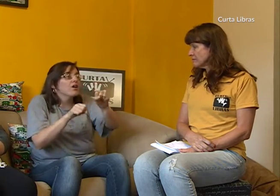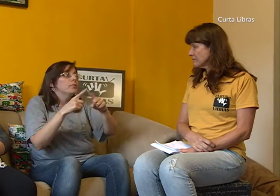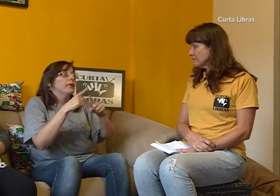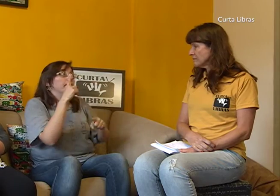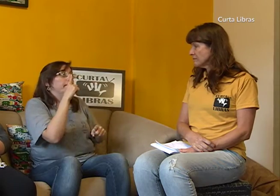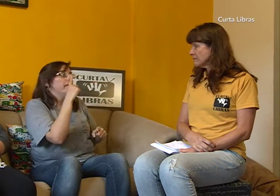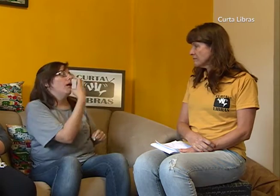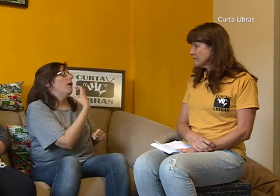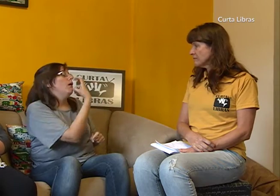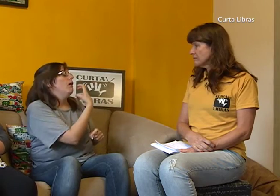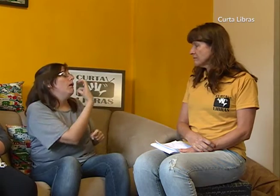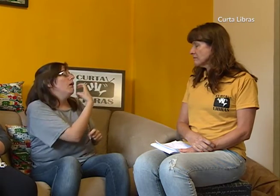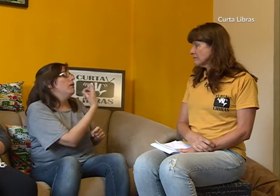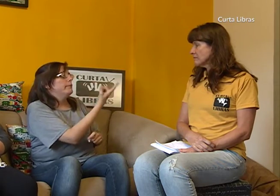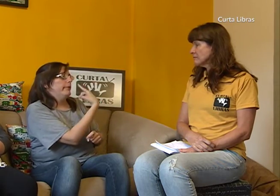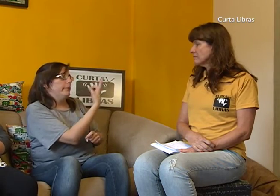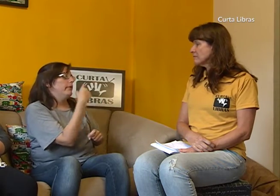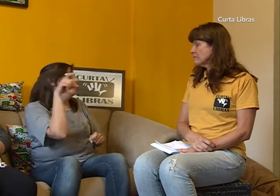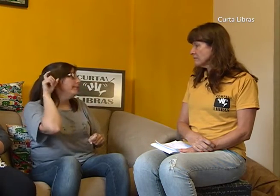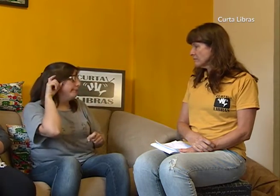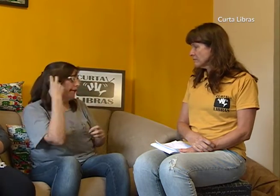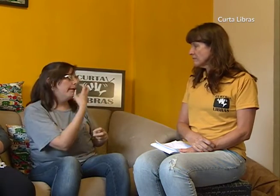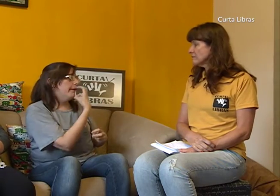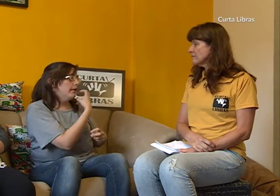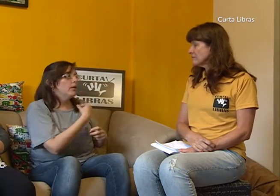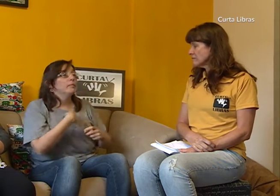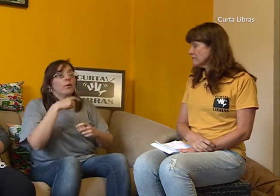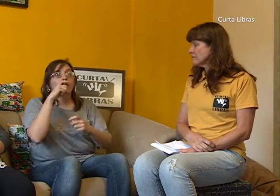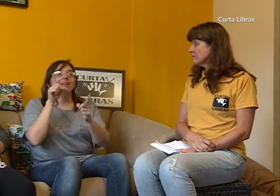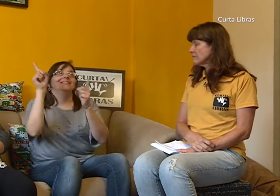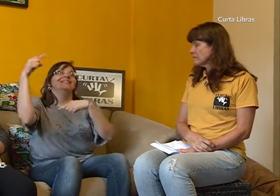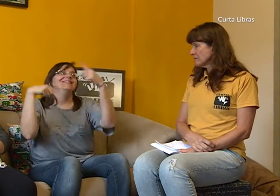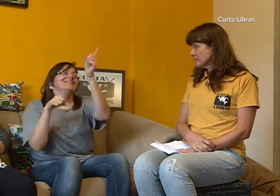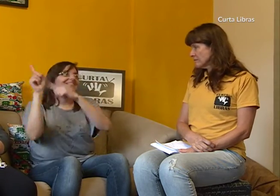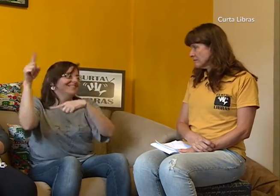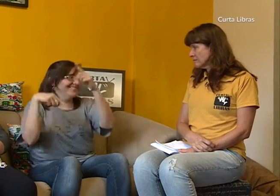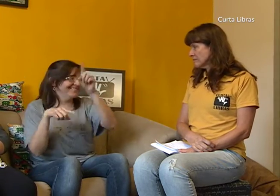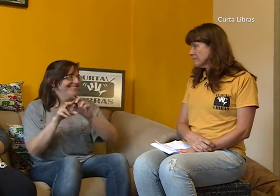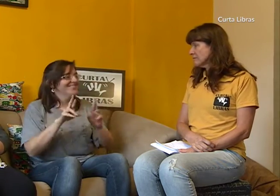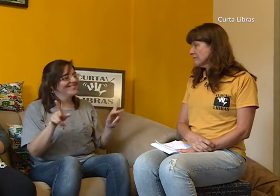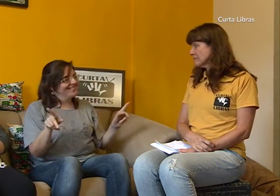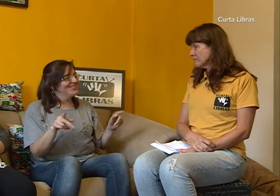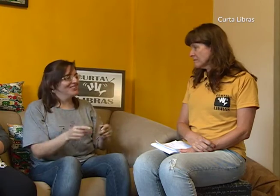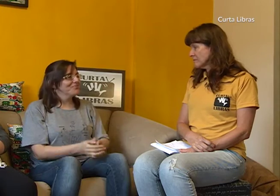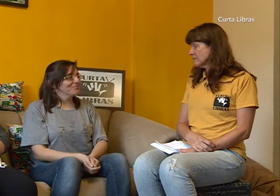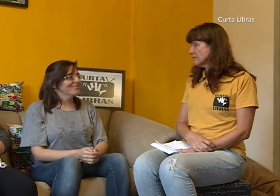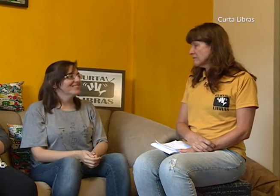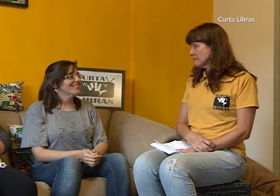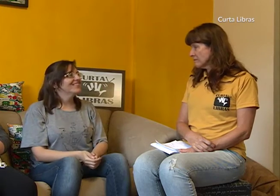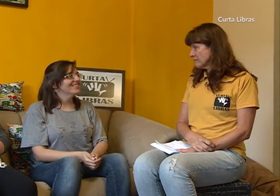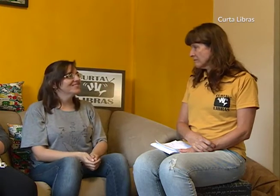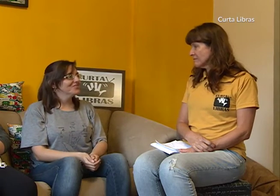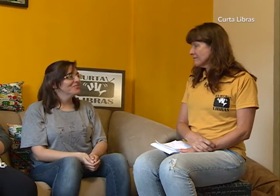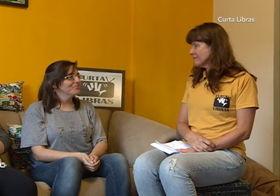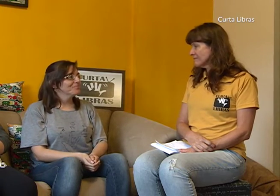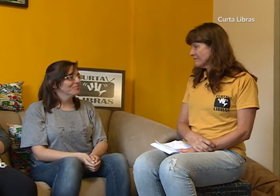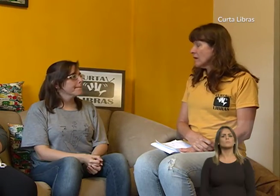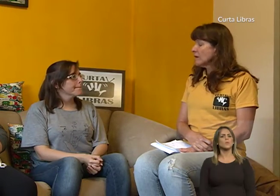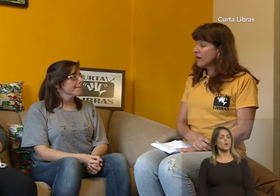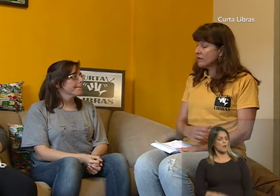E também me mandava usar o aparelho. O meu pai se comunicava comigo só com gestos. E aí